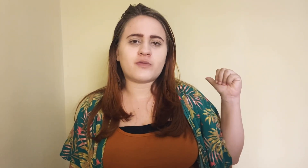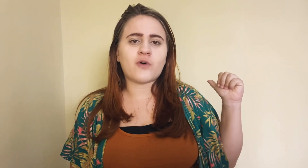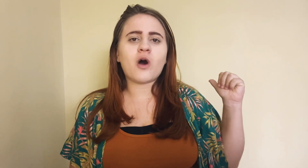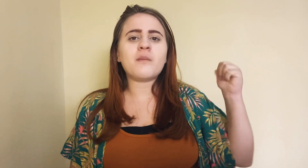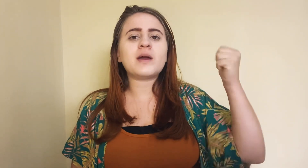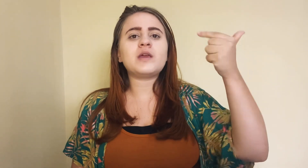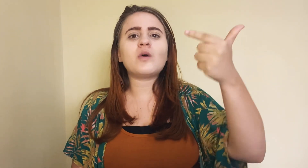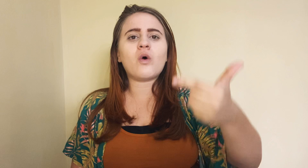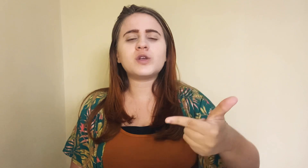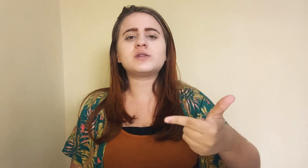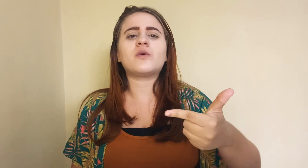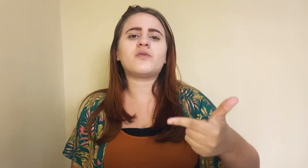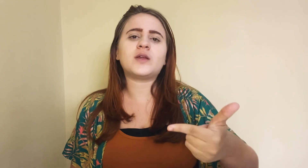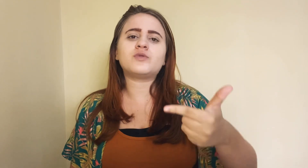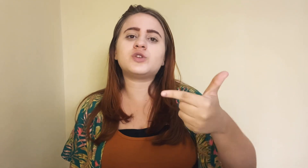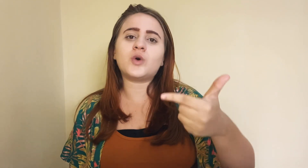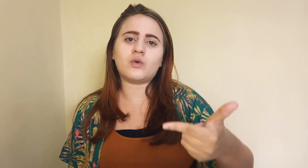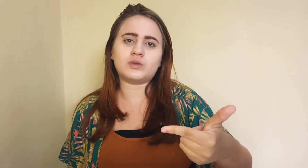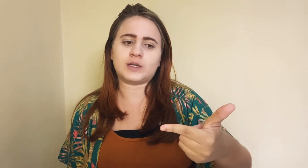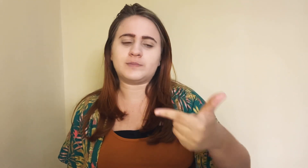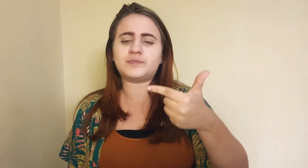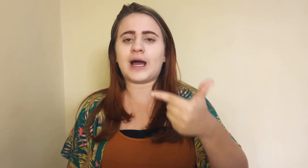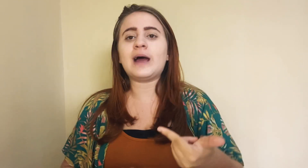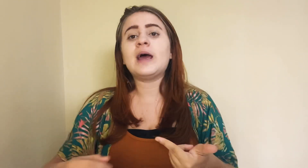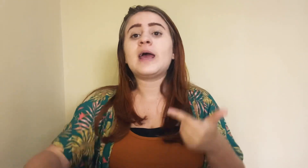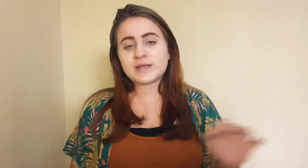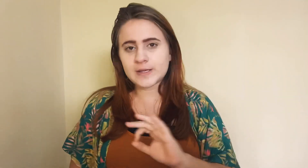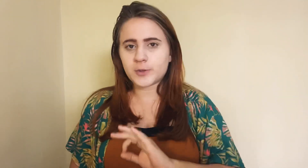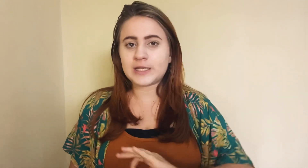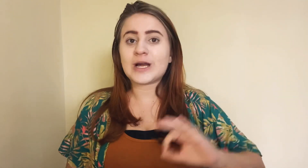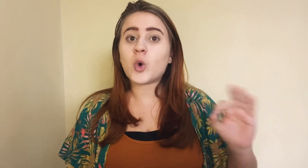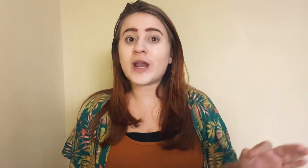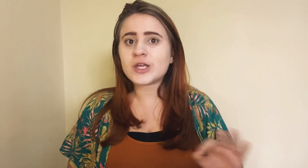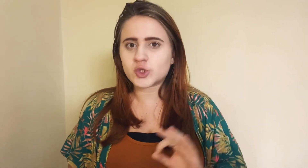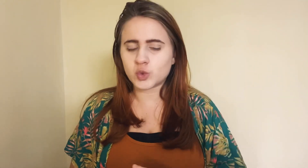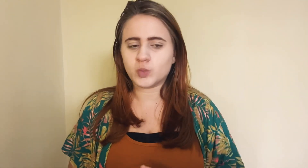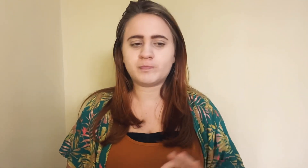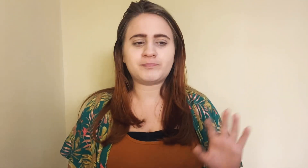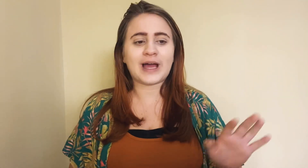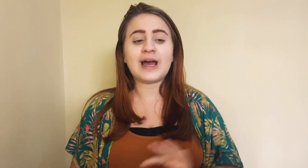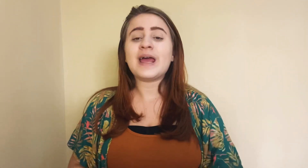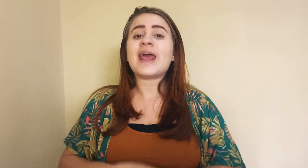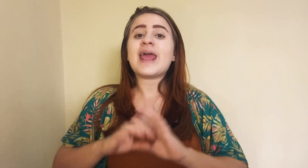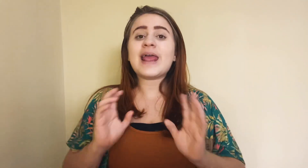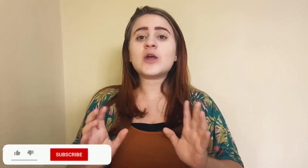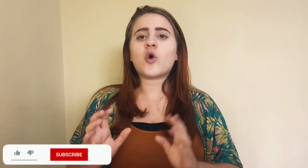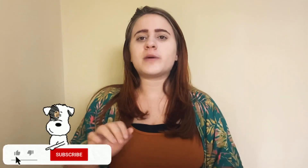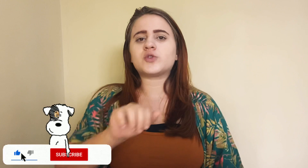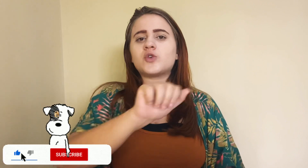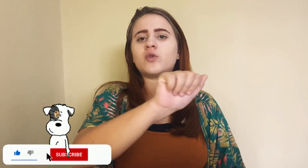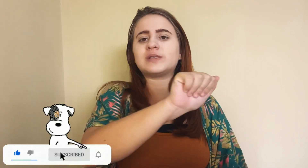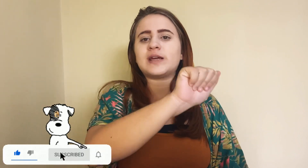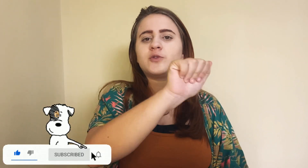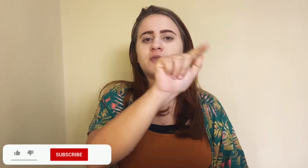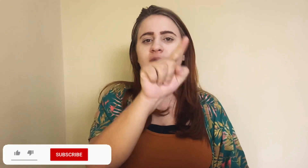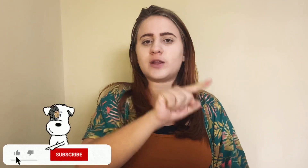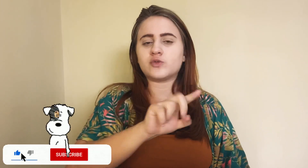forma e hoje são feitos de outra. O exemplo aqui da cor azul. Ele começou sendo feito